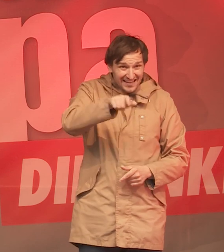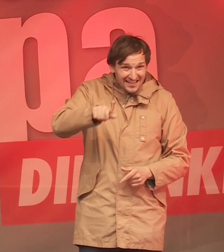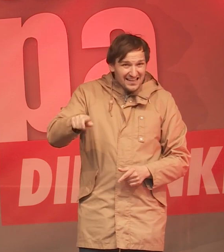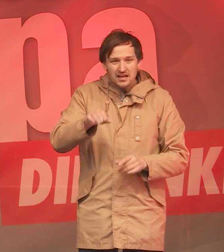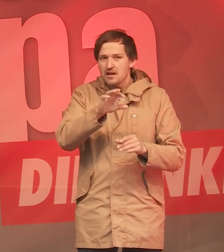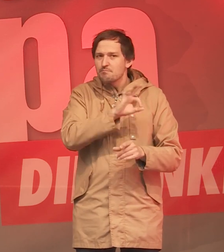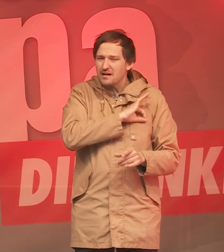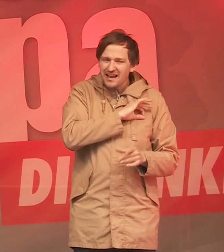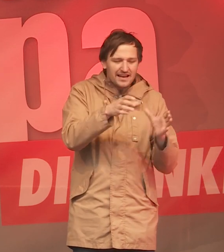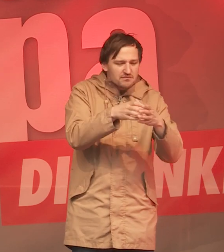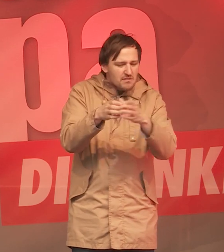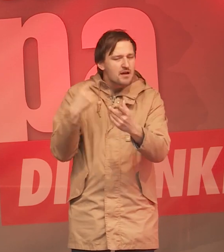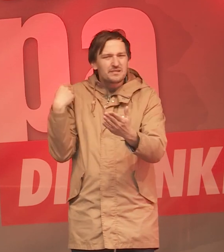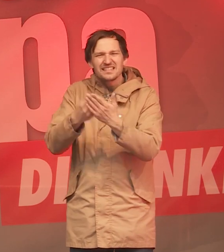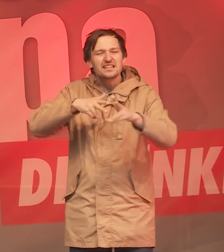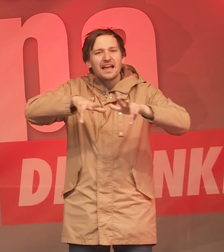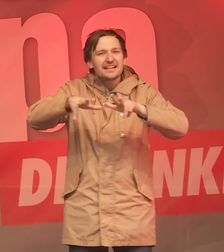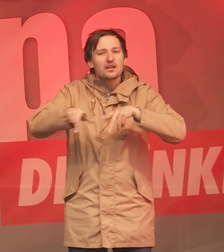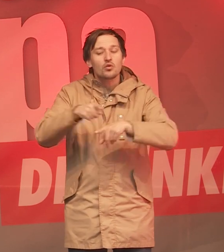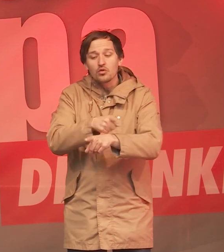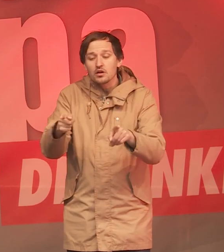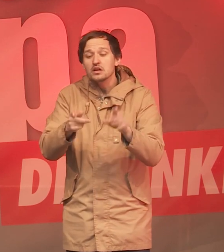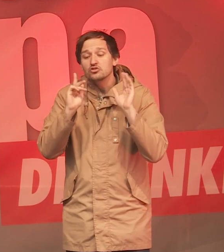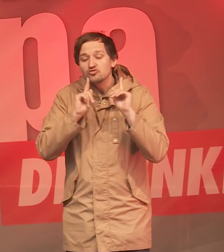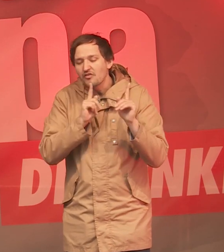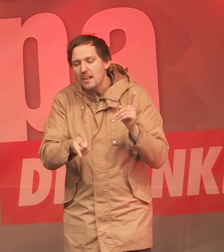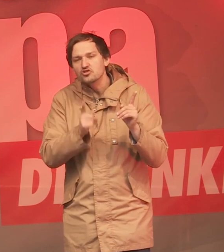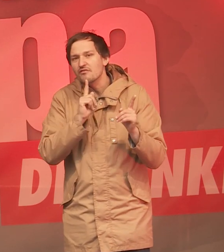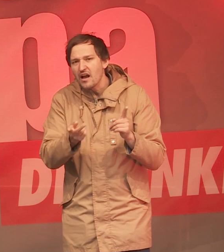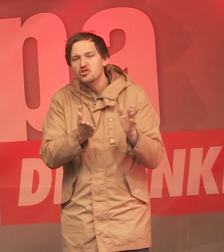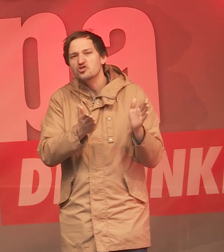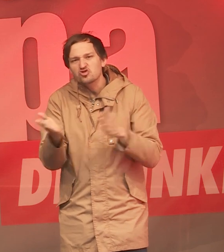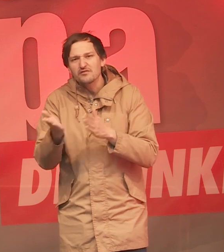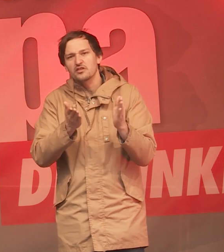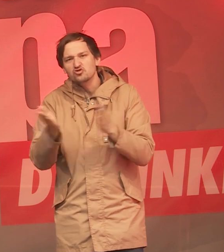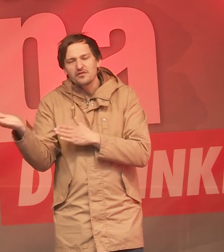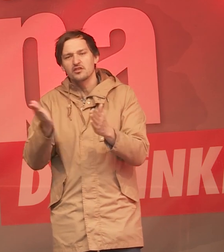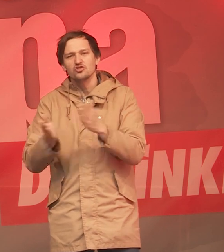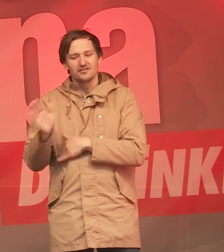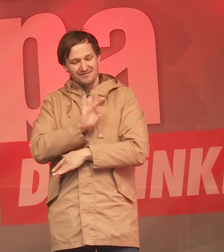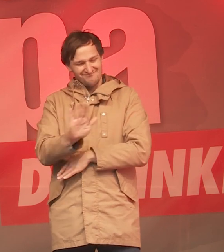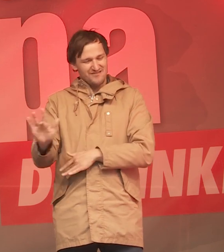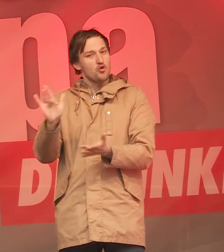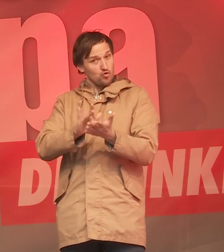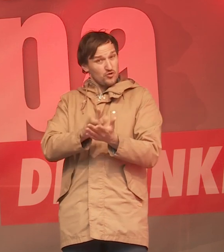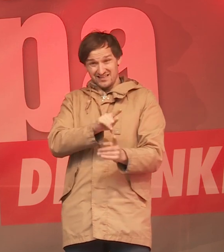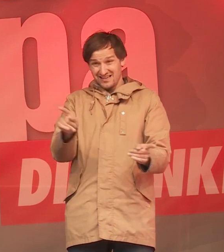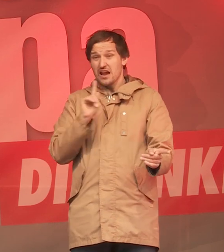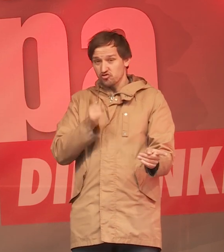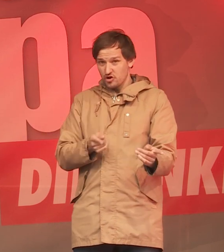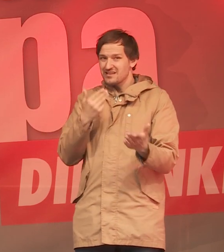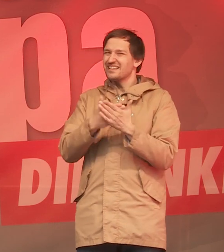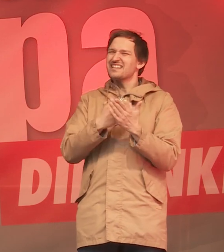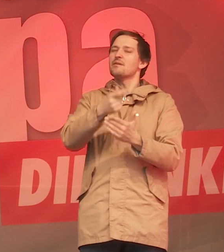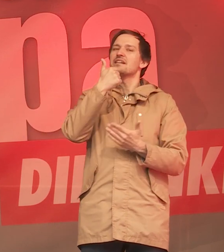dieser Zeit regiert haben. Und diese wachsende Spaltung mit ihrer Politik mit verursacht haben. Und deswegen finde ich, am